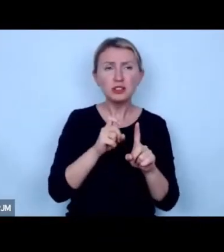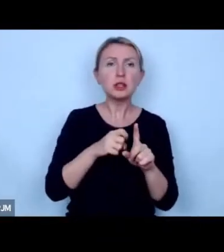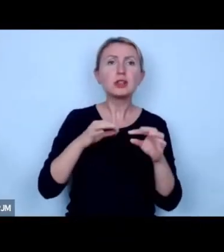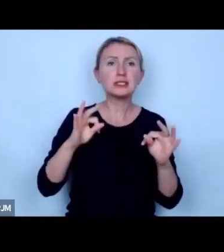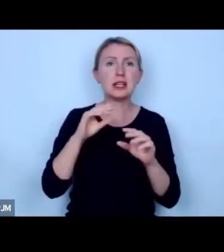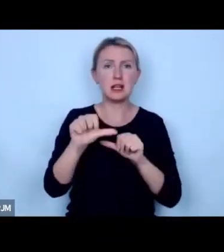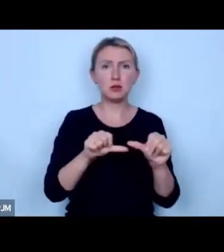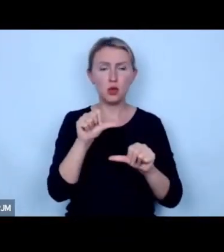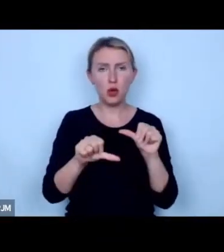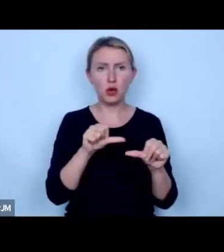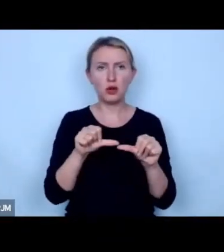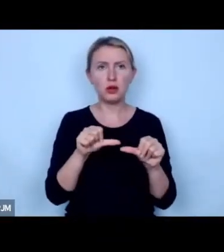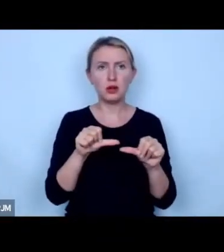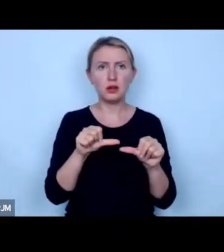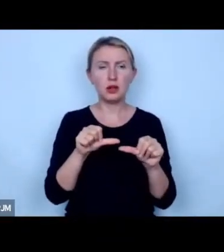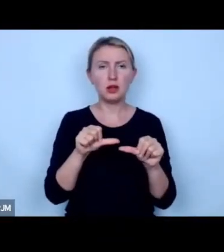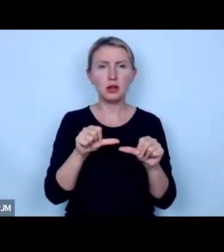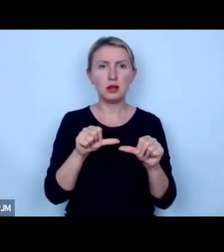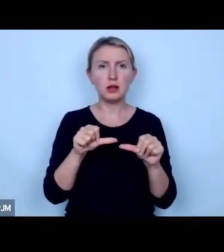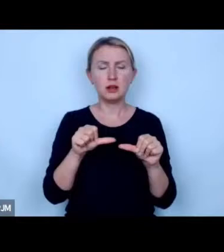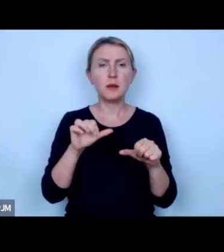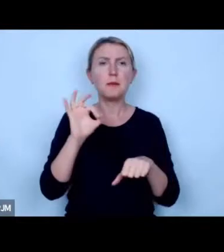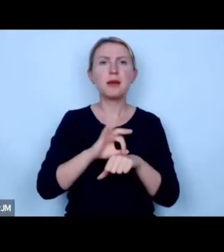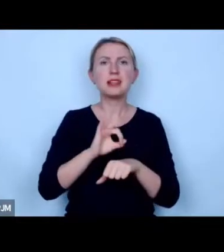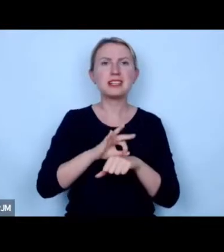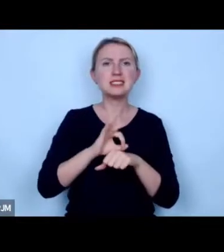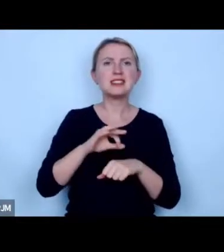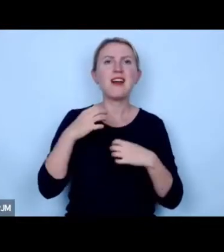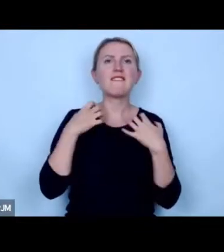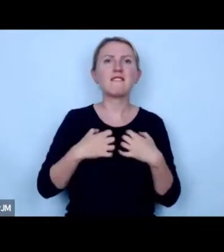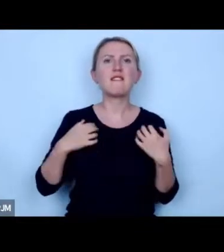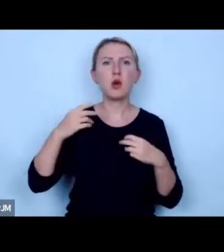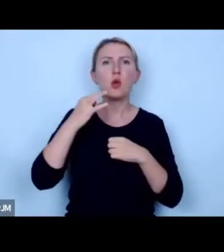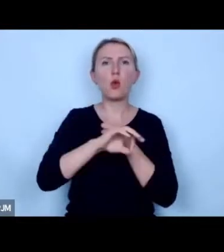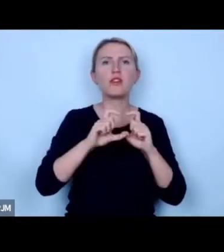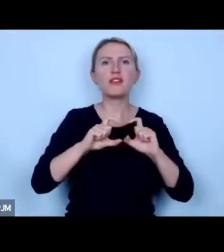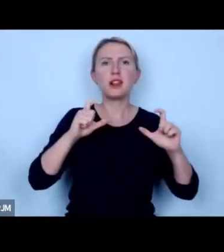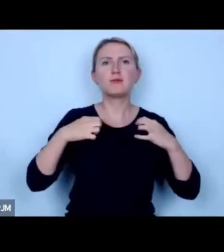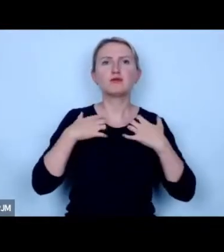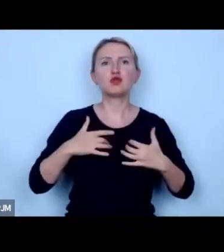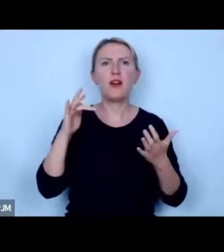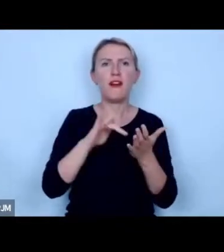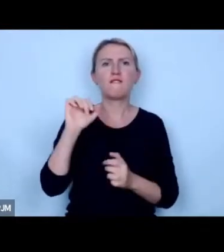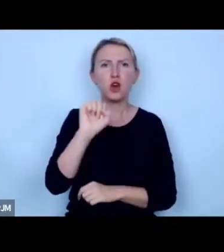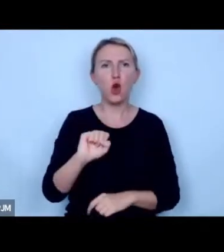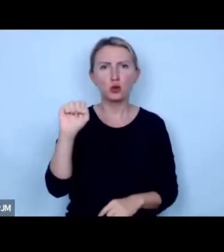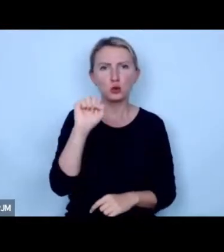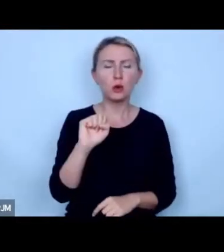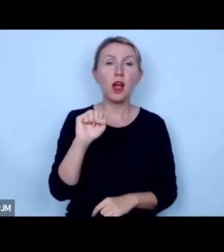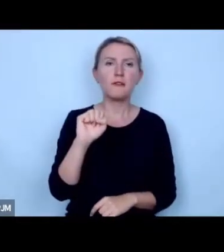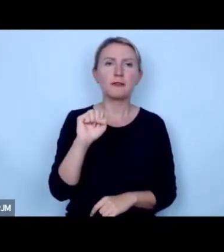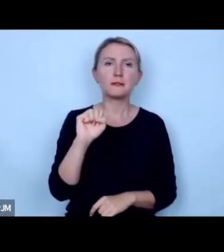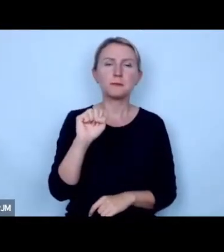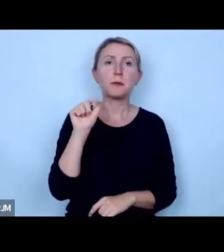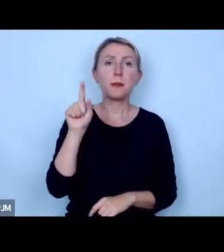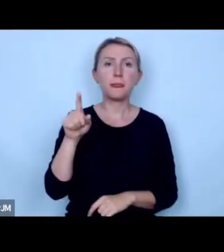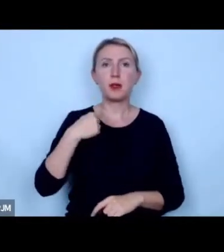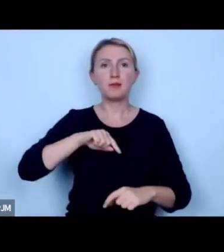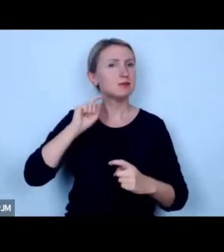bieżącego roku pod wydziałem medycyny weterynaryjnej Uniwersytetu Przyrodniczego we Wrocławiu gdzie